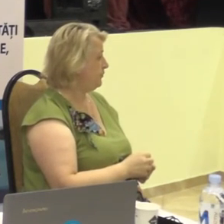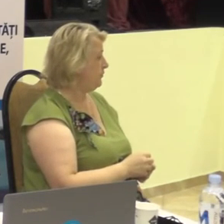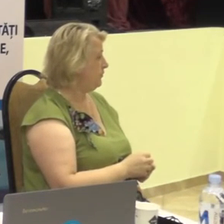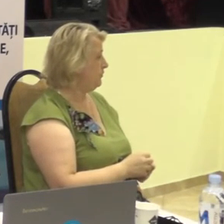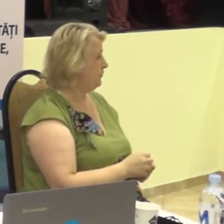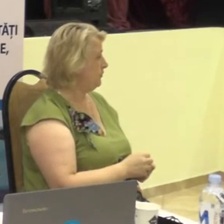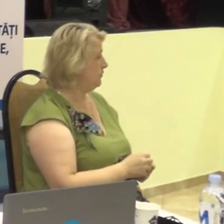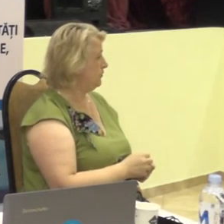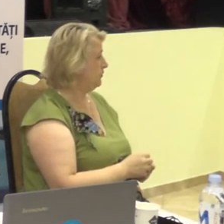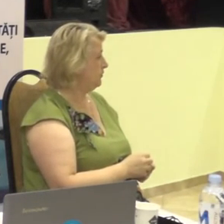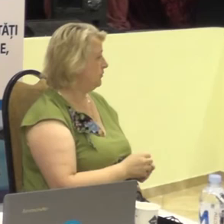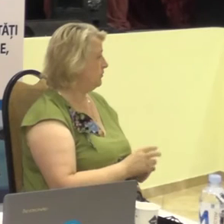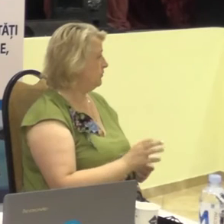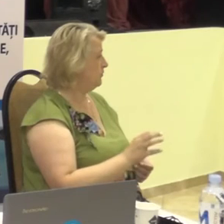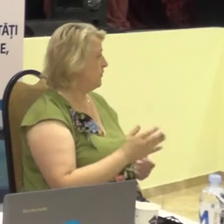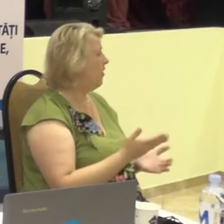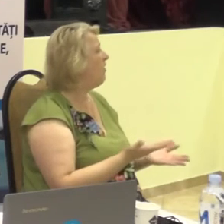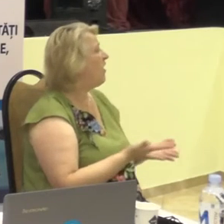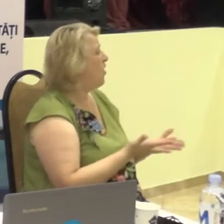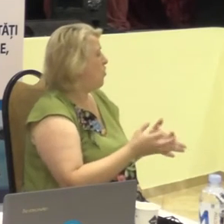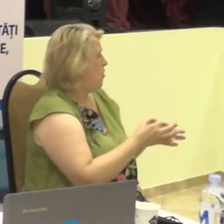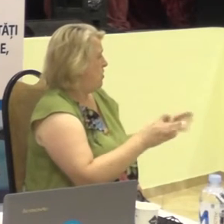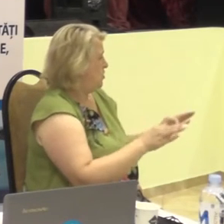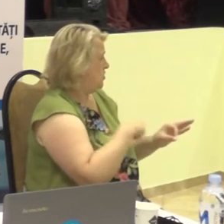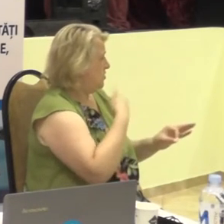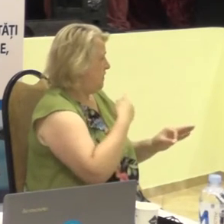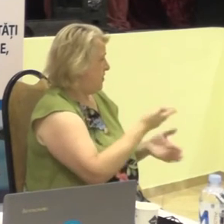Despre care acces este vorba?